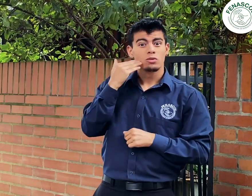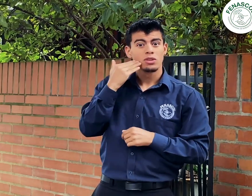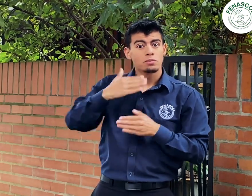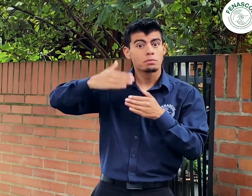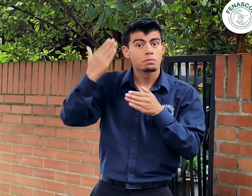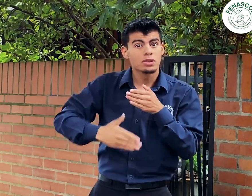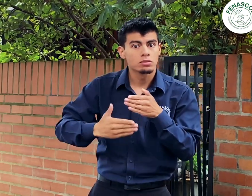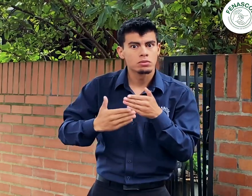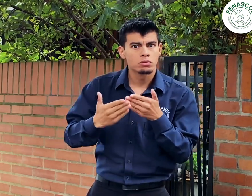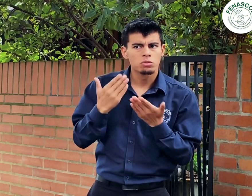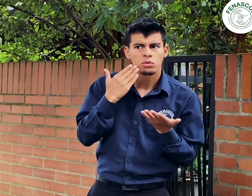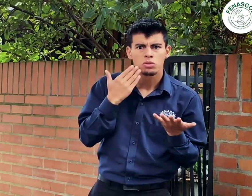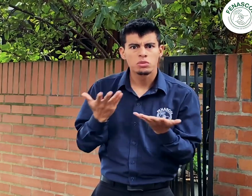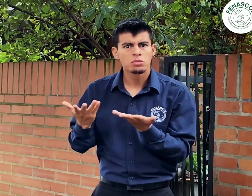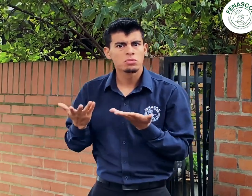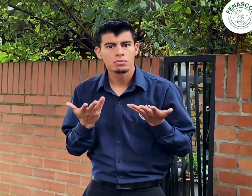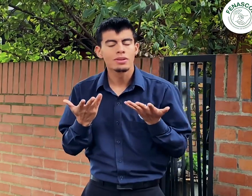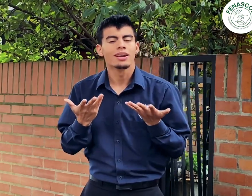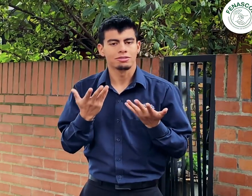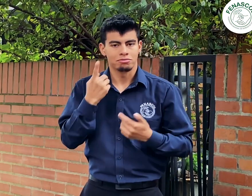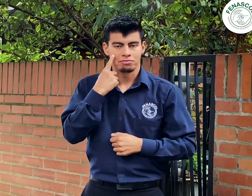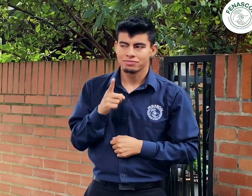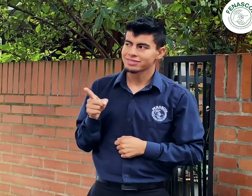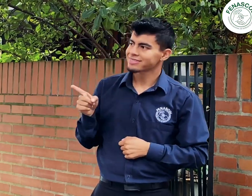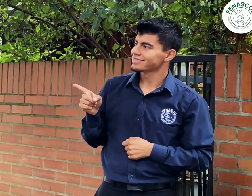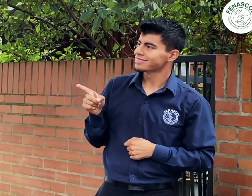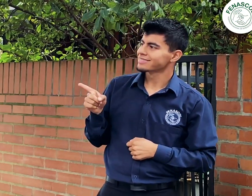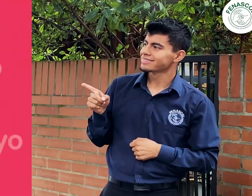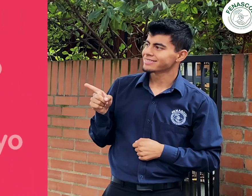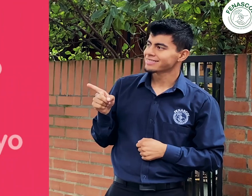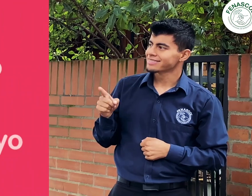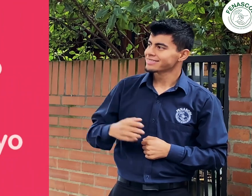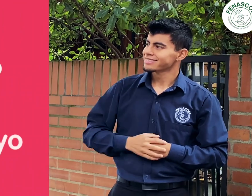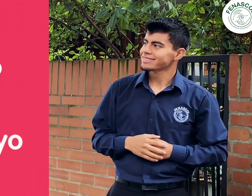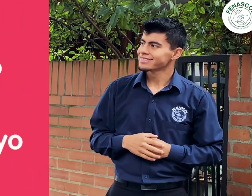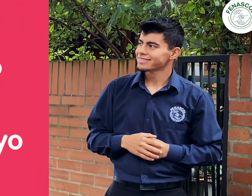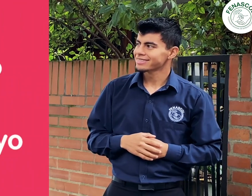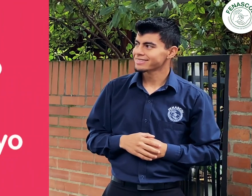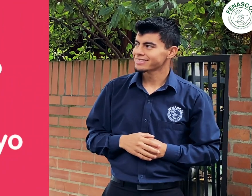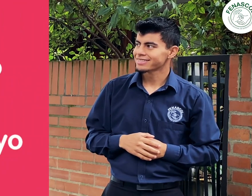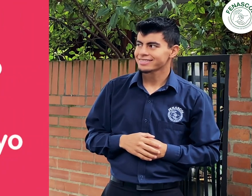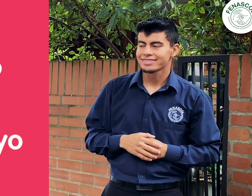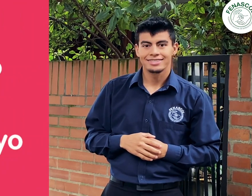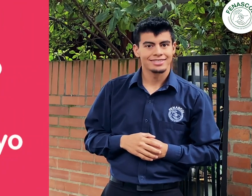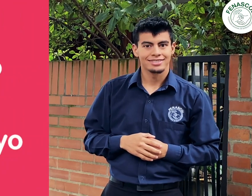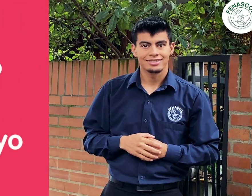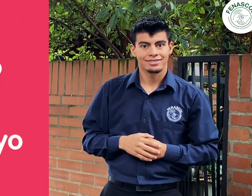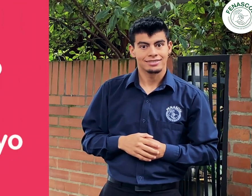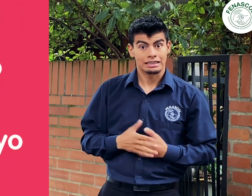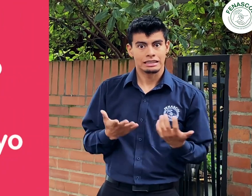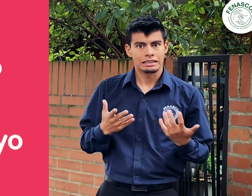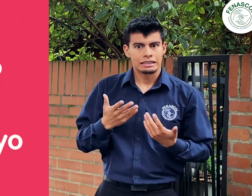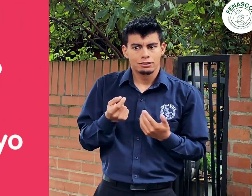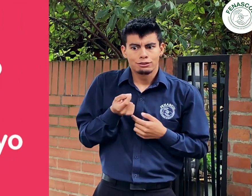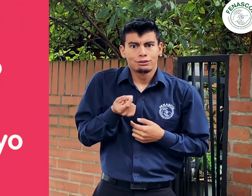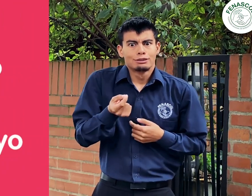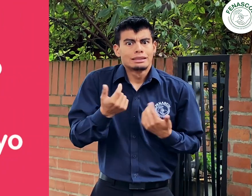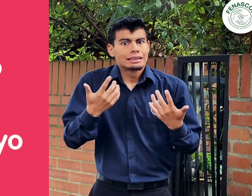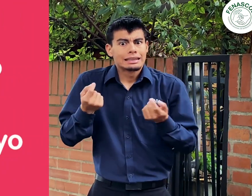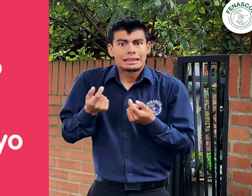participación en esta encuesta es el 4 de mayo. Pronto se dará cierre, así que aprovechen